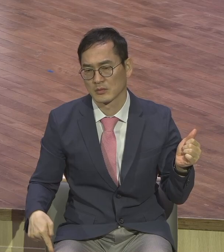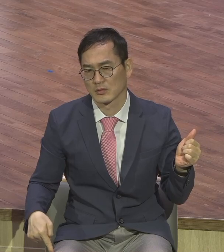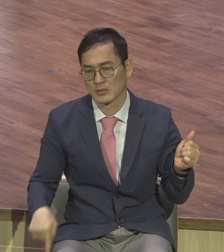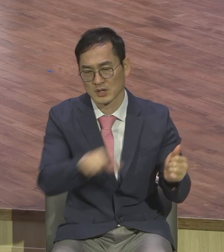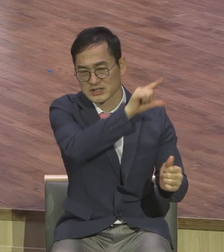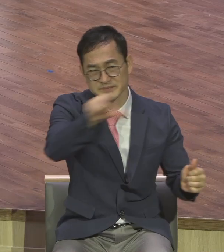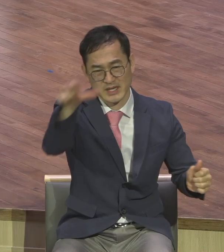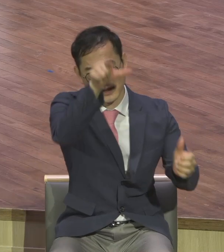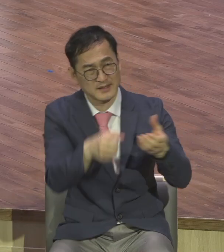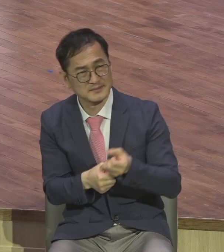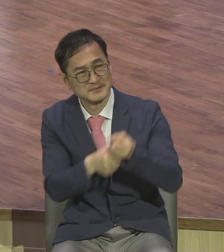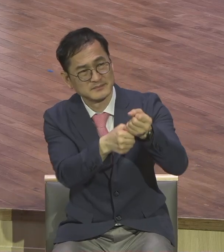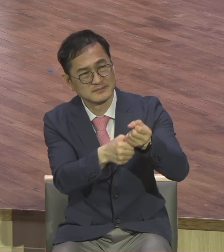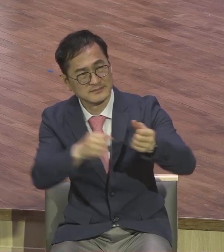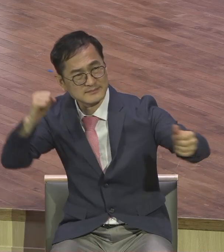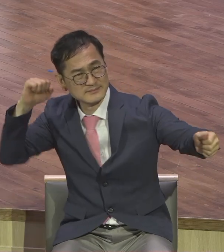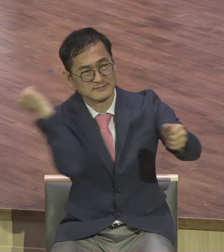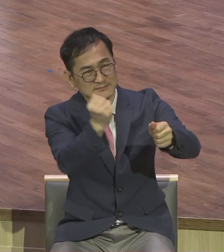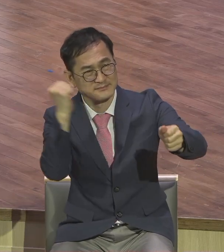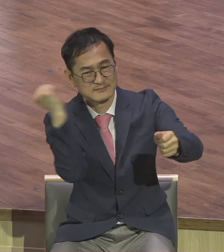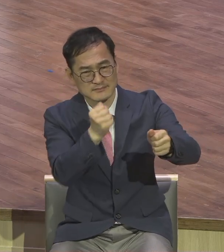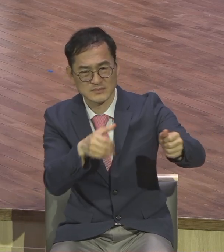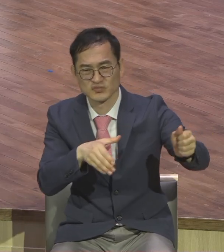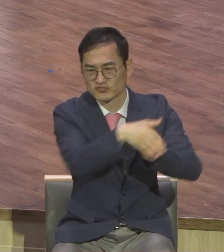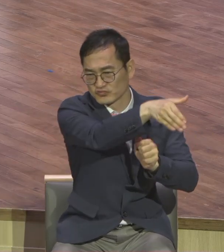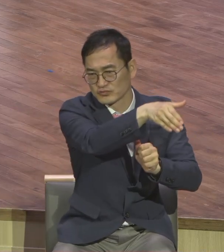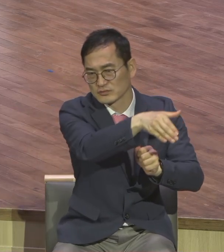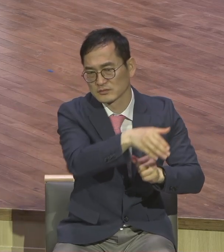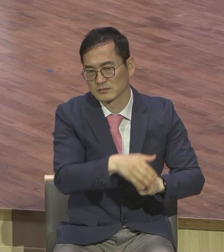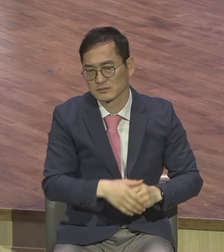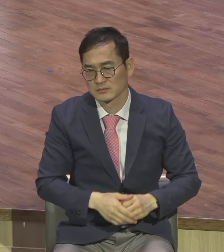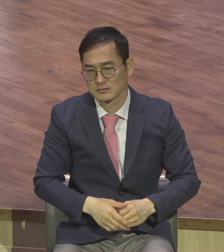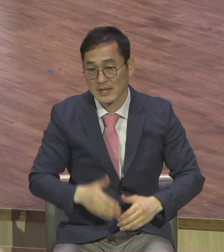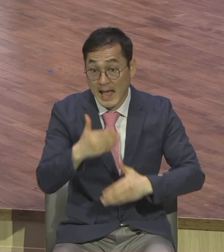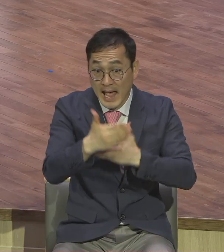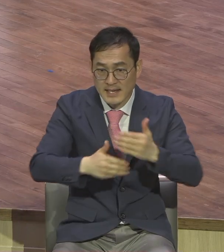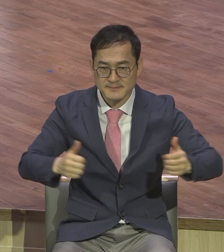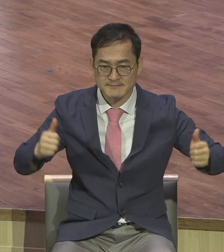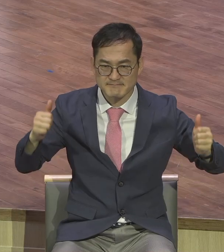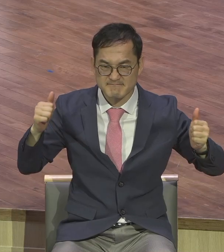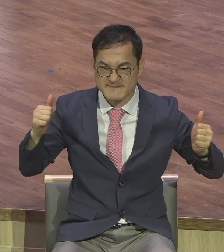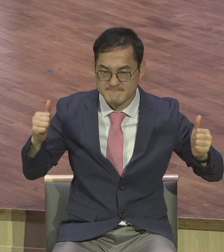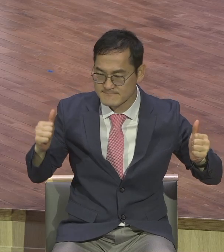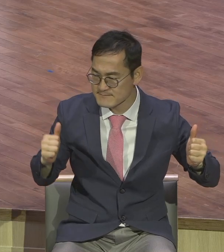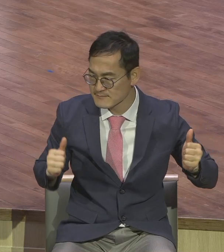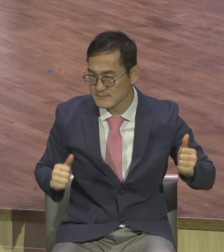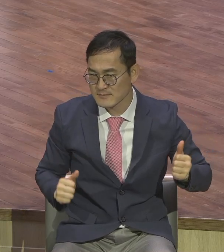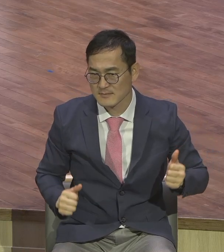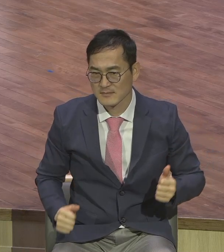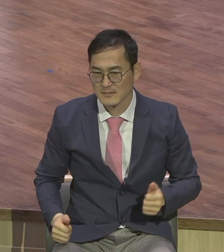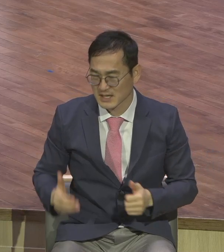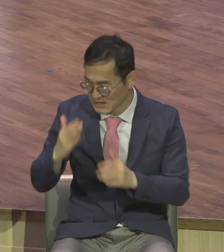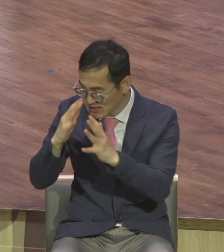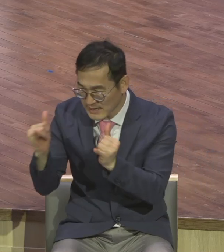결국 하나님께서는 이 패역한 유대인들을 심판하시고 버렸습니다. 심판하시고